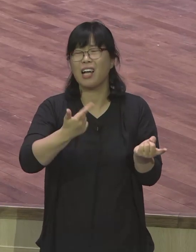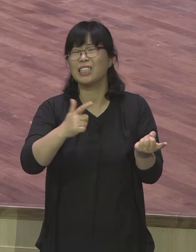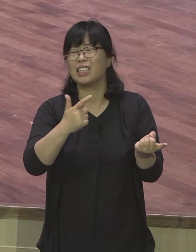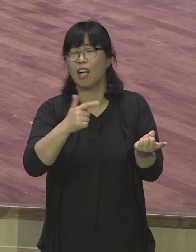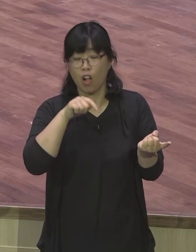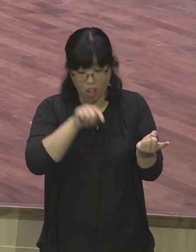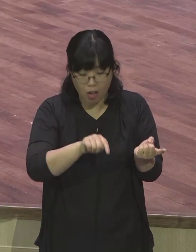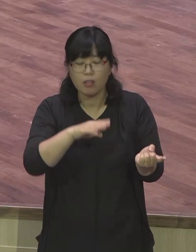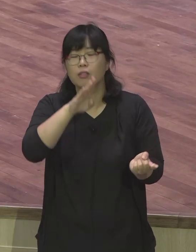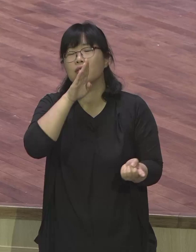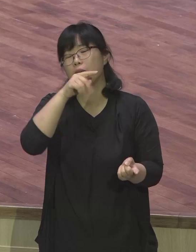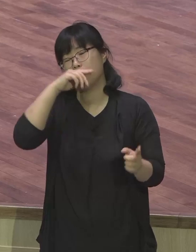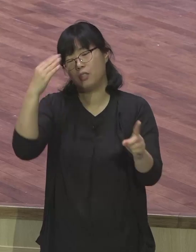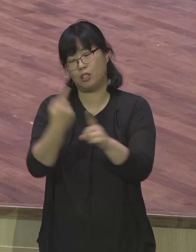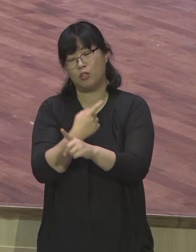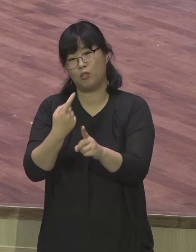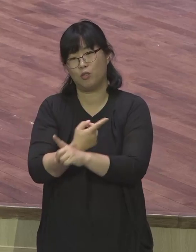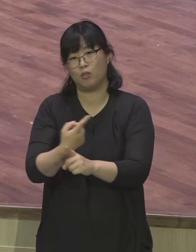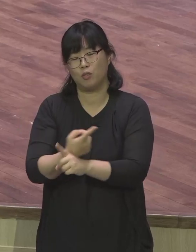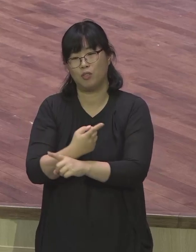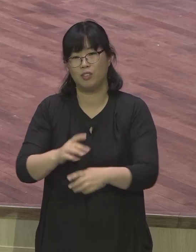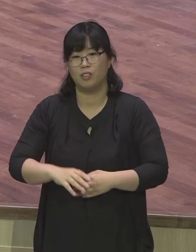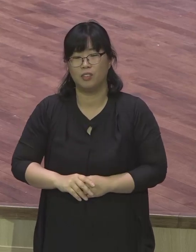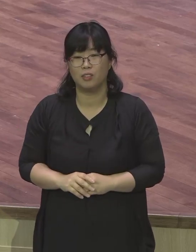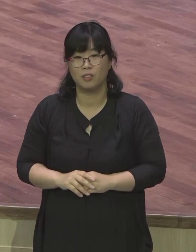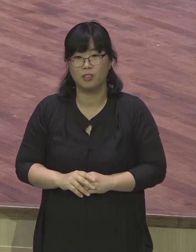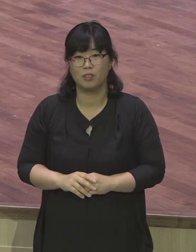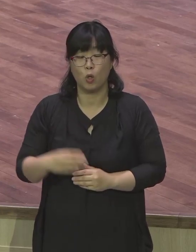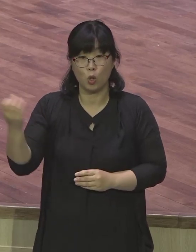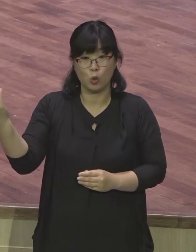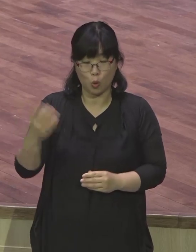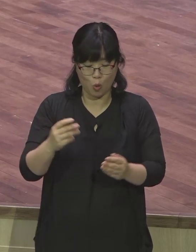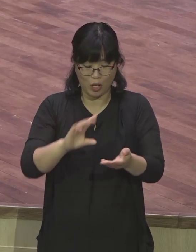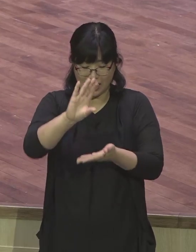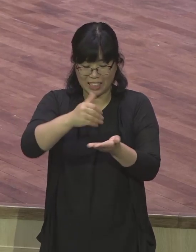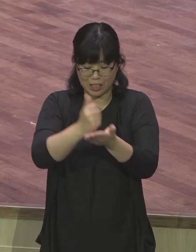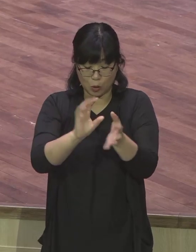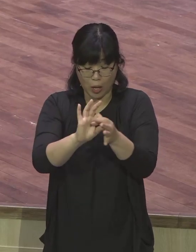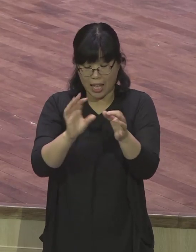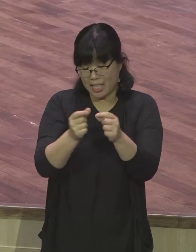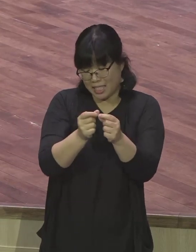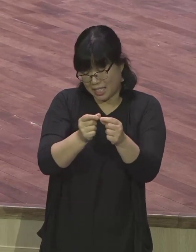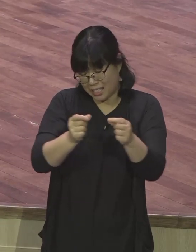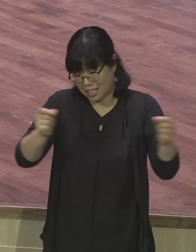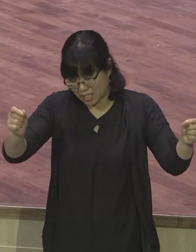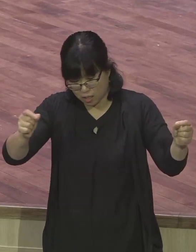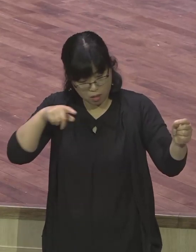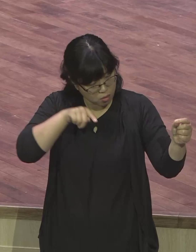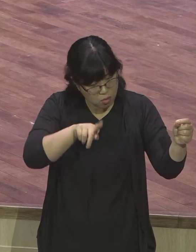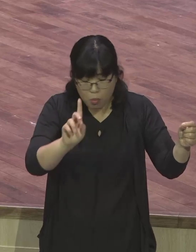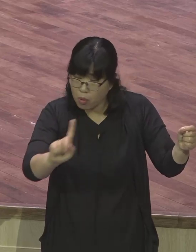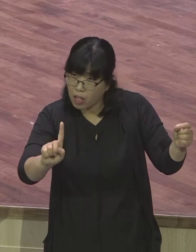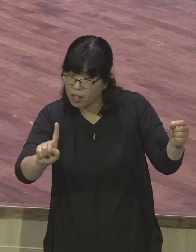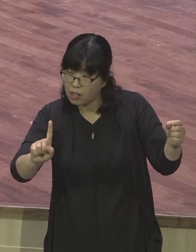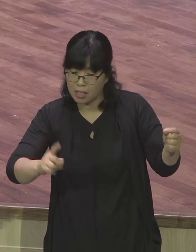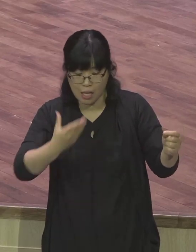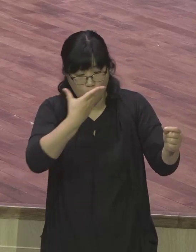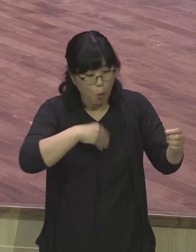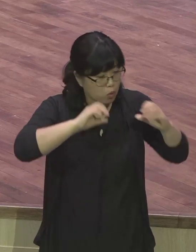있는 길이라는 것은 세계의 보금화가 되는 그날까지 지속할 수 있는 힘을 말하는 것입니다 지금 우리가